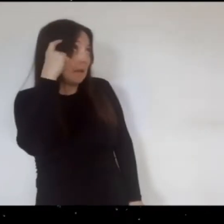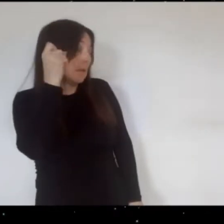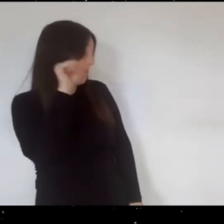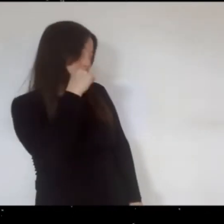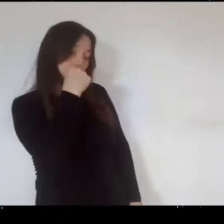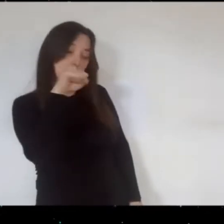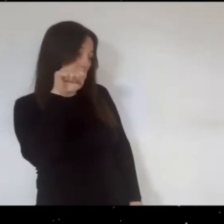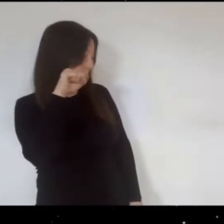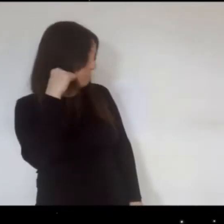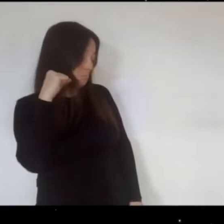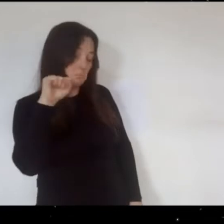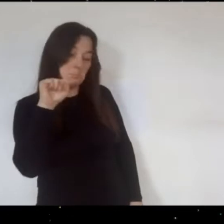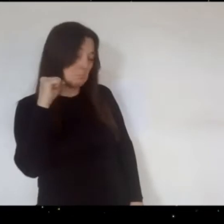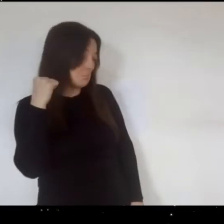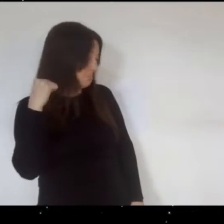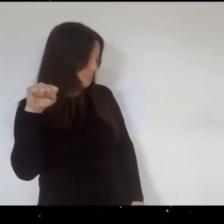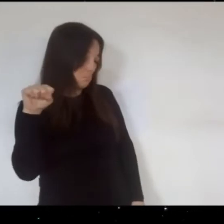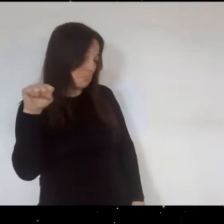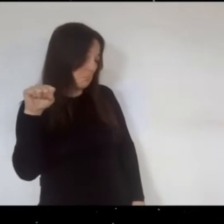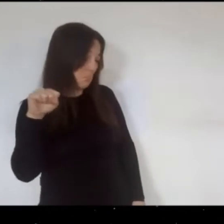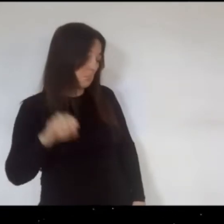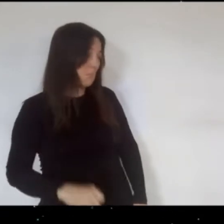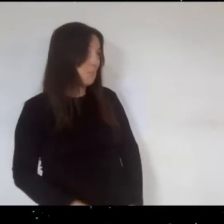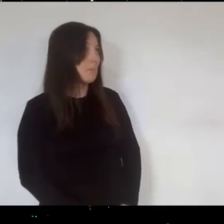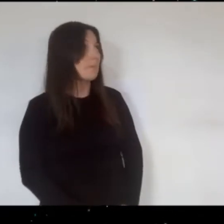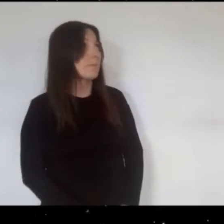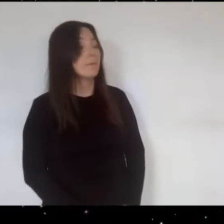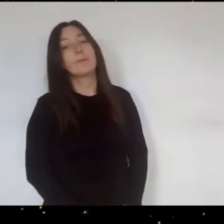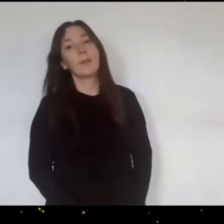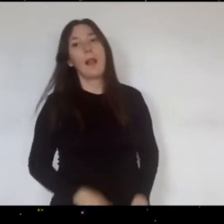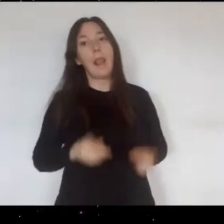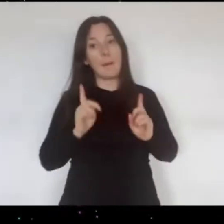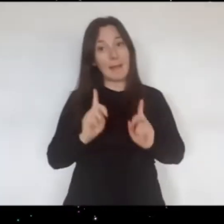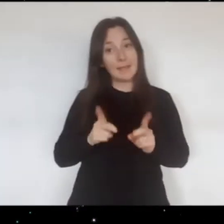y Estela dice que no con la cabeza